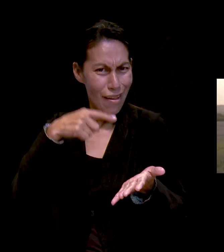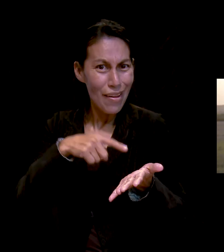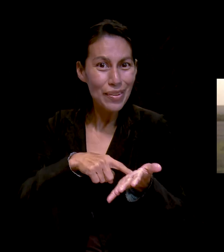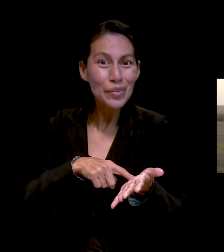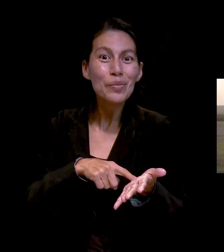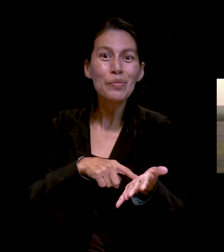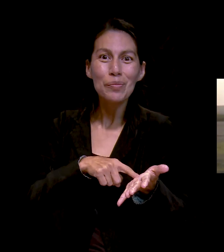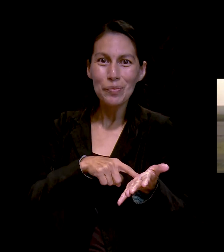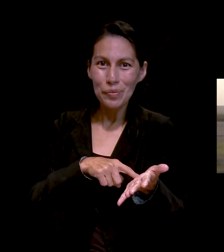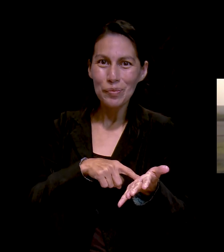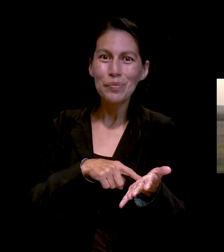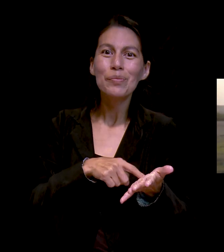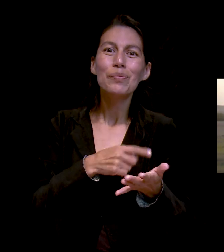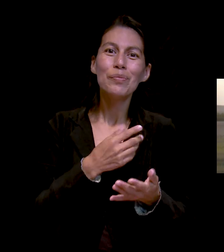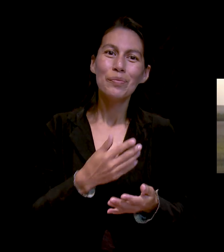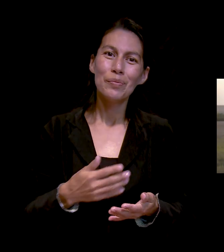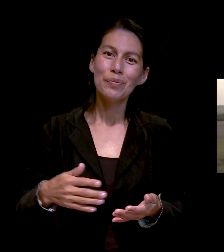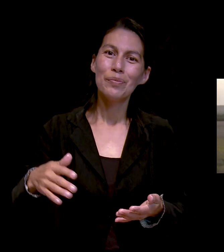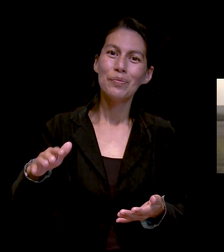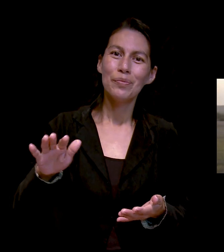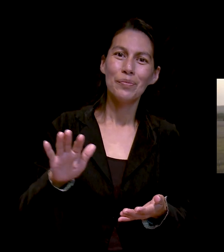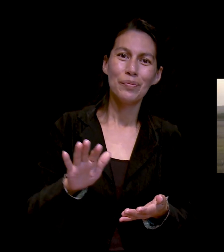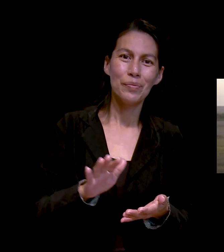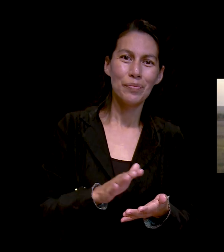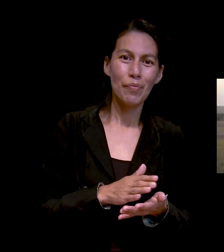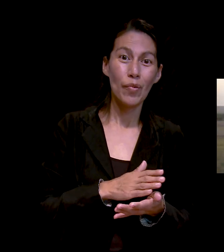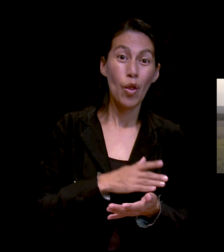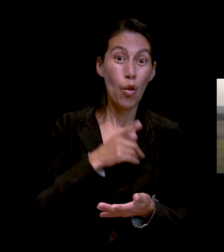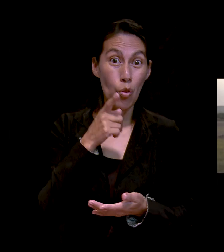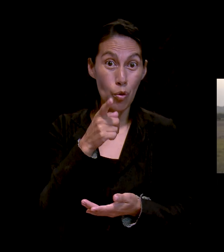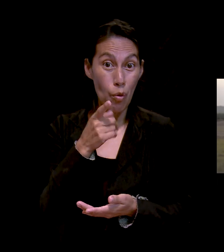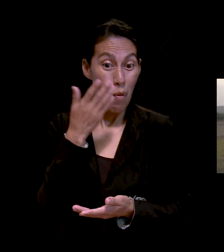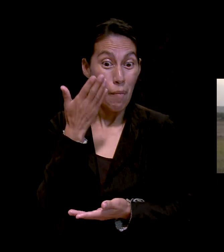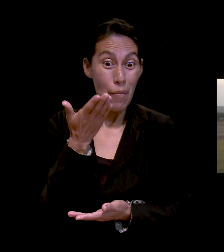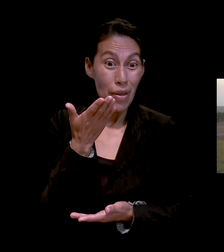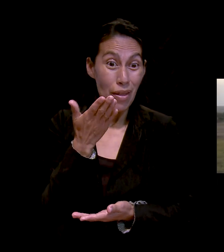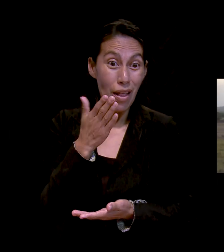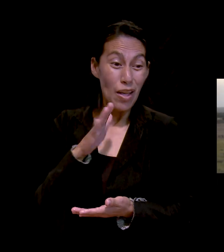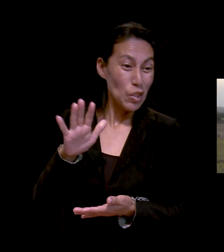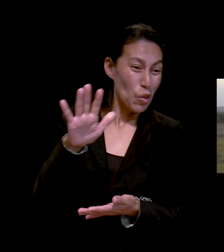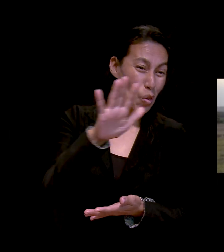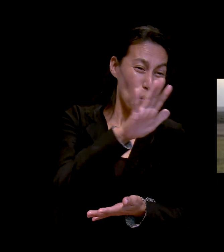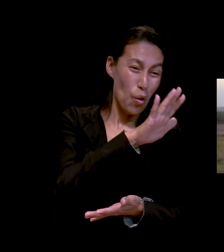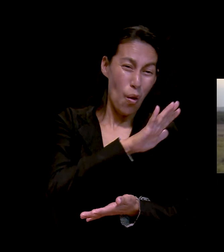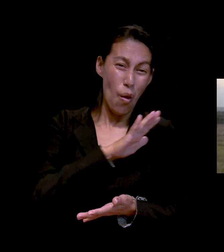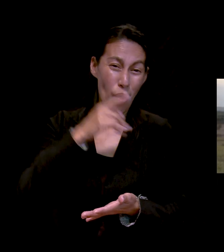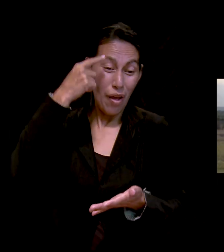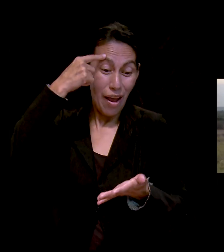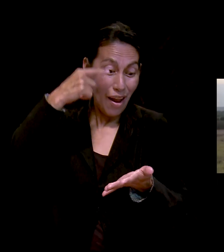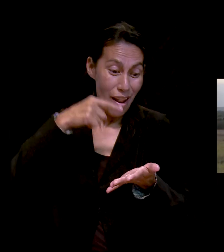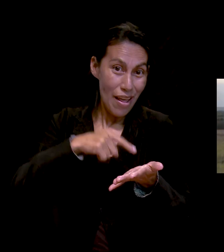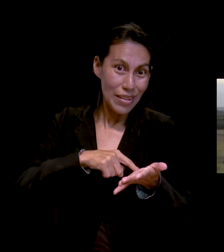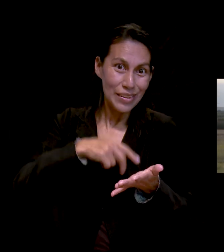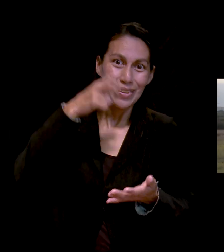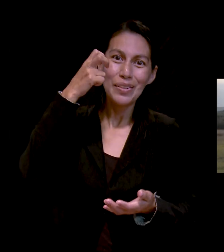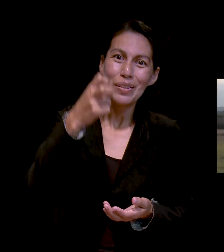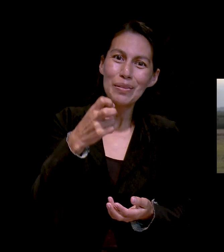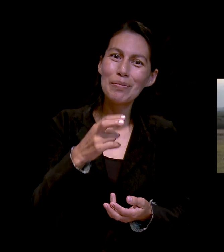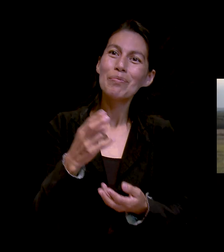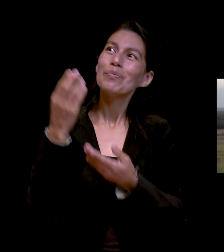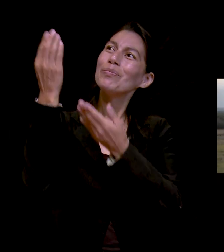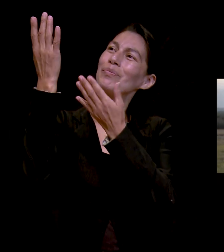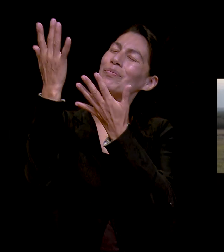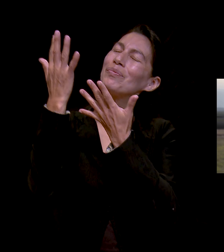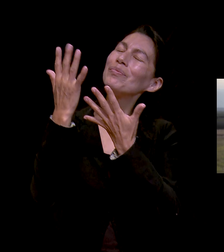Todo lo que pidas creyendo, todo eso recibiréis. No importa